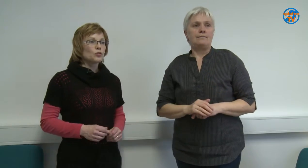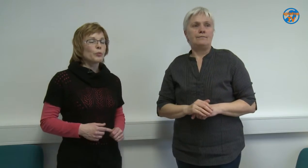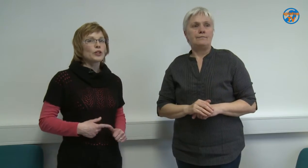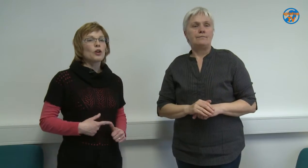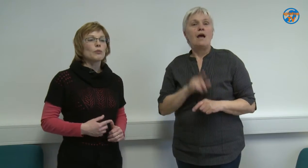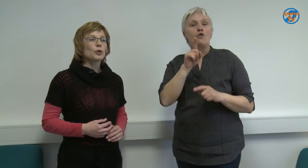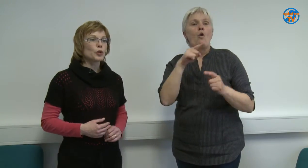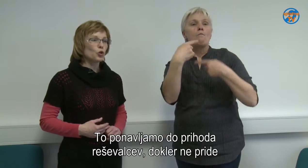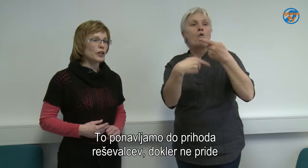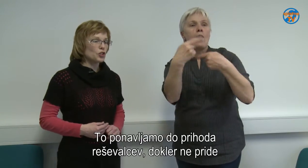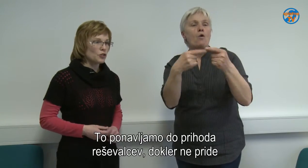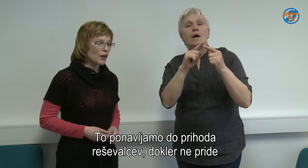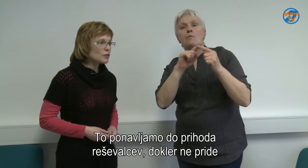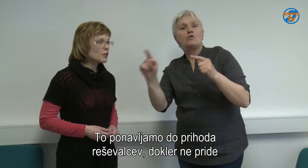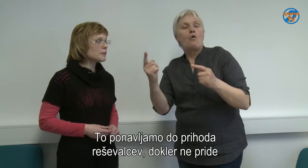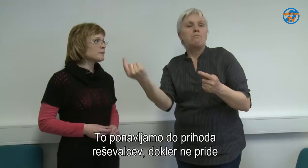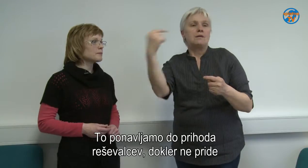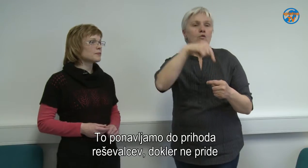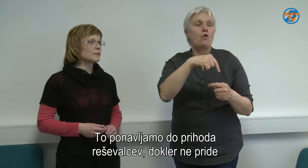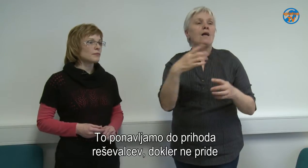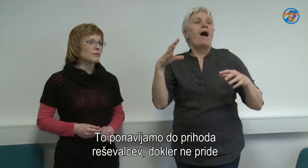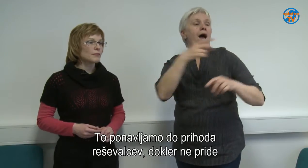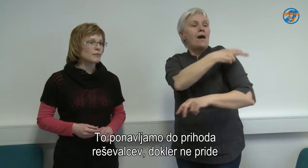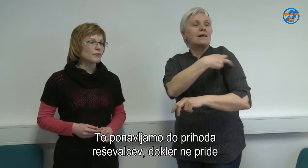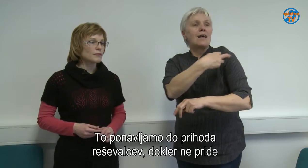To ponavljamo do prihoda reševalcev.